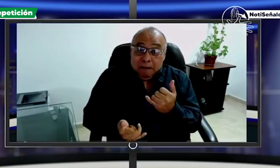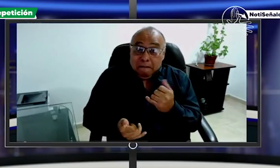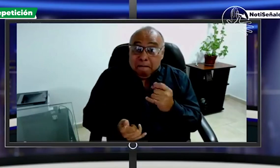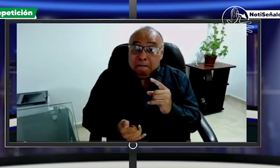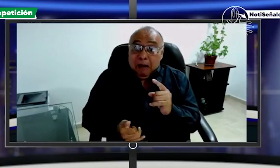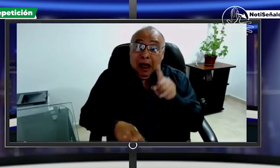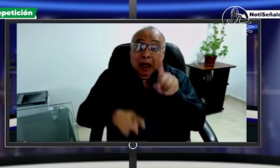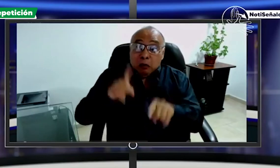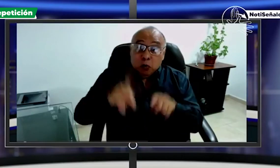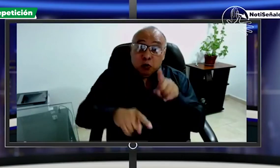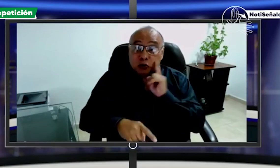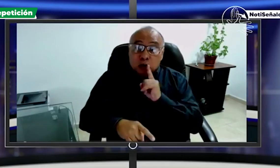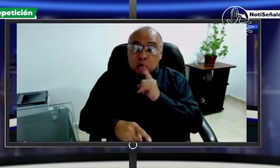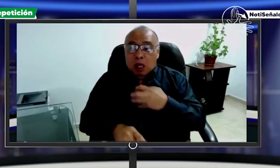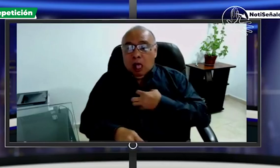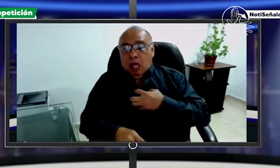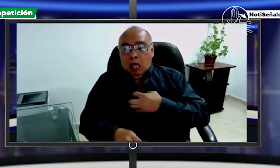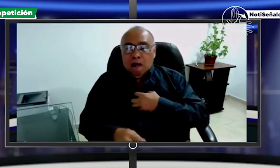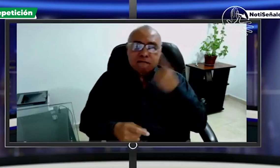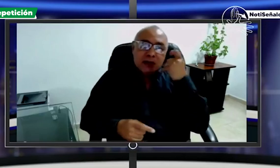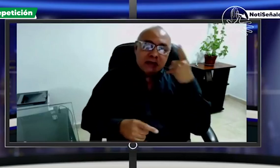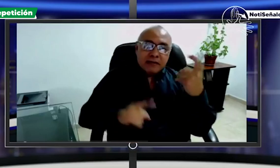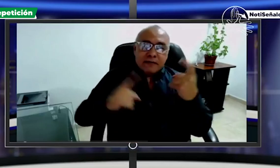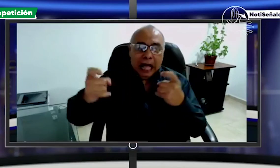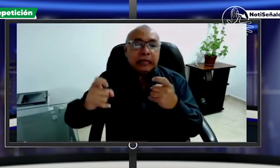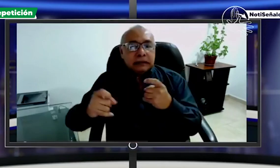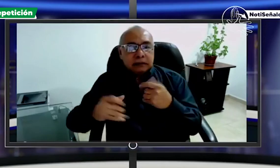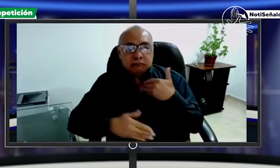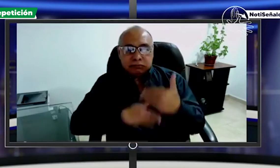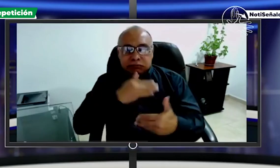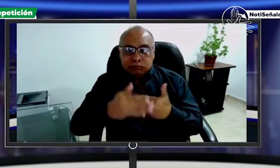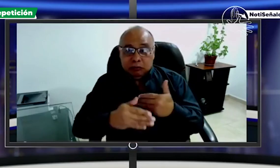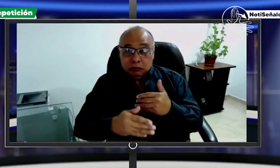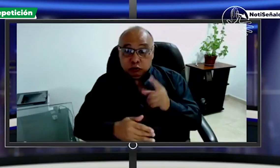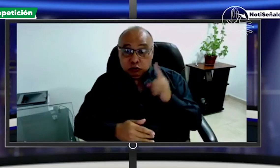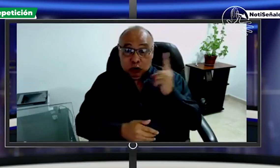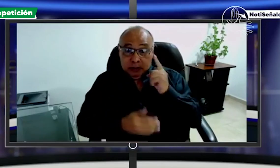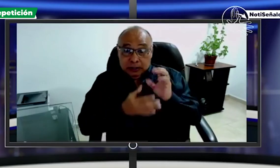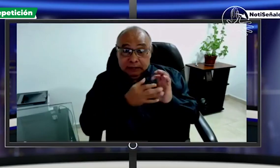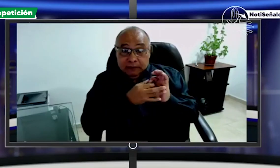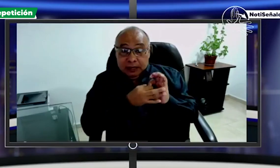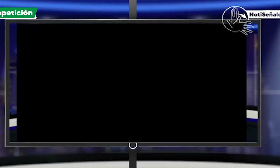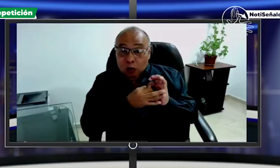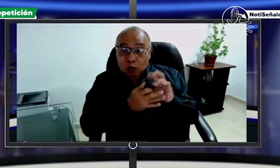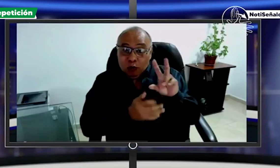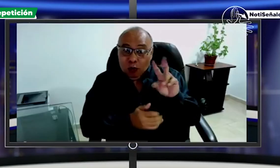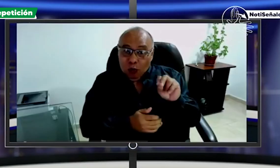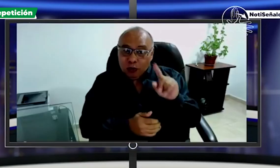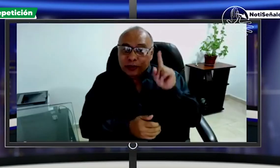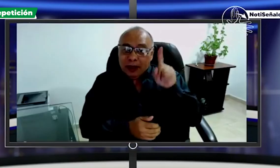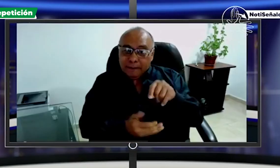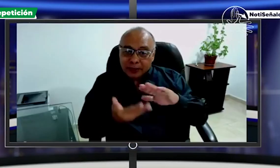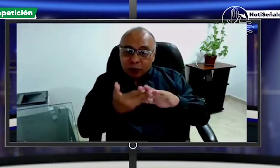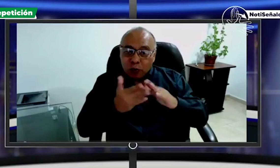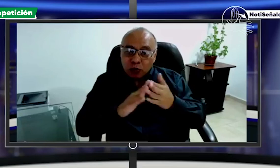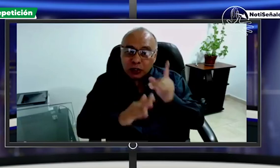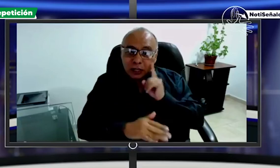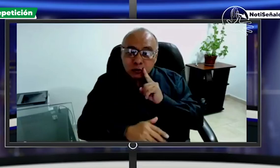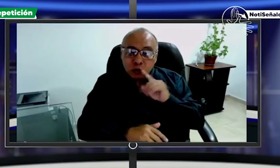derechos pues efectivamente esto sirva en muchas ocasiones decimos bueno pero es que no hay